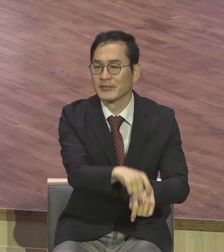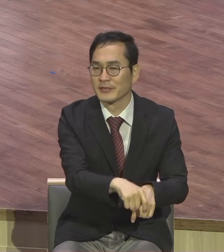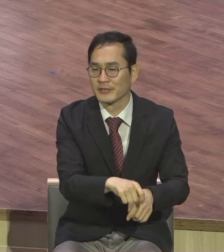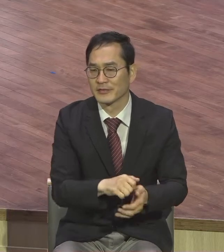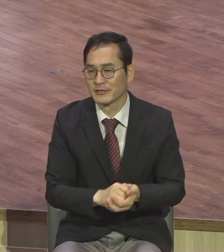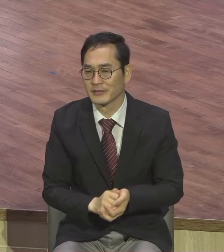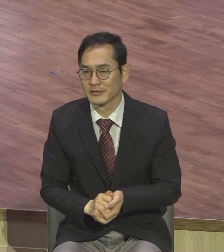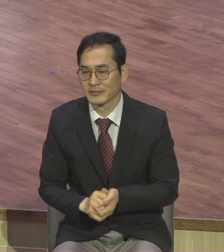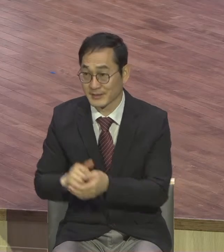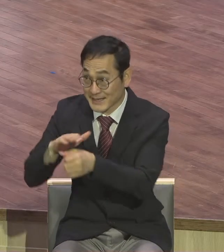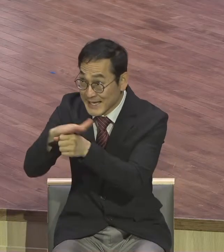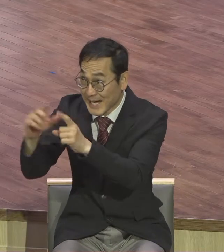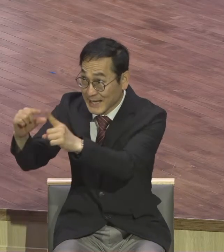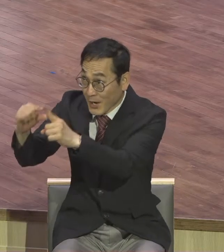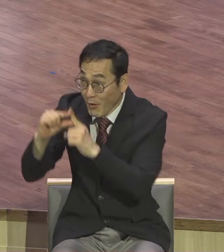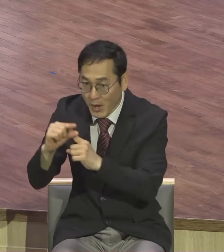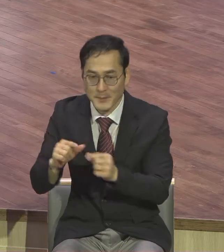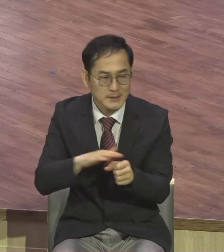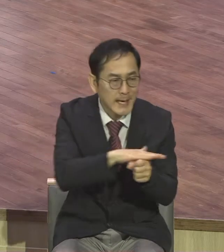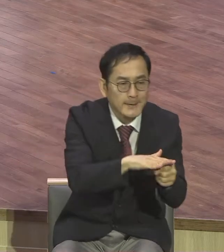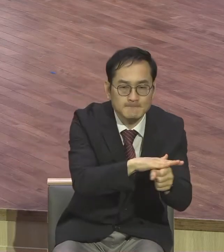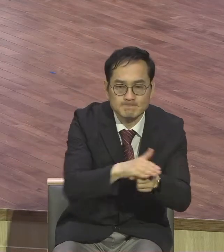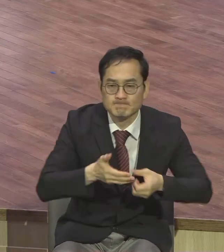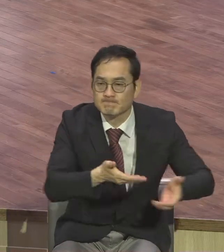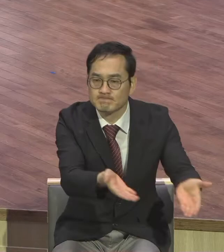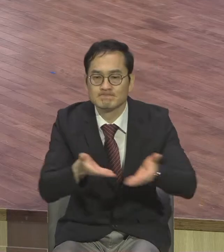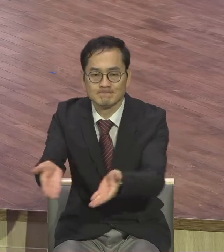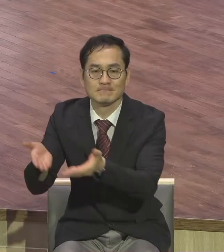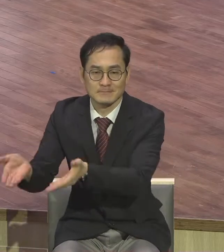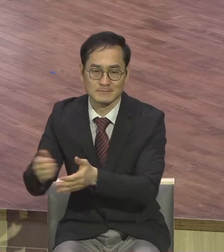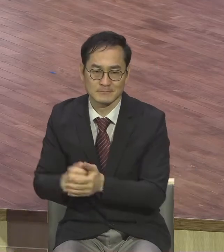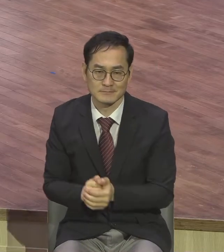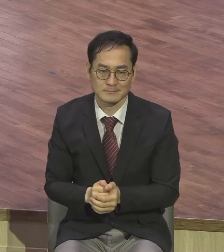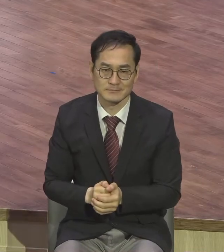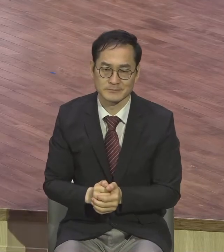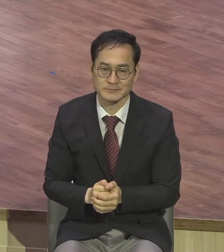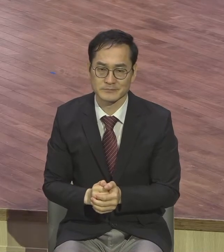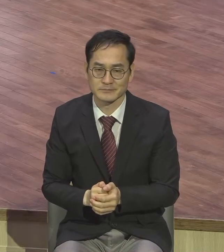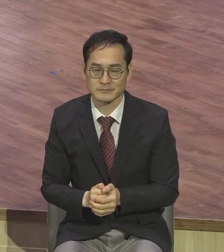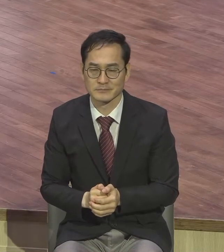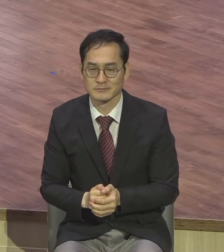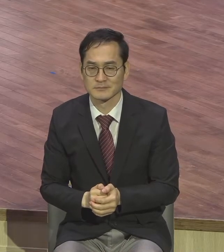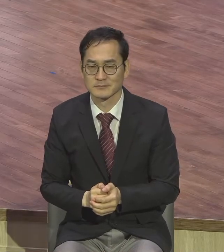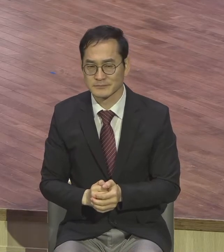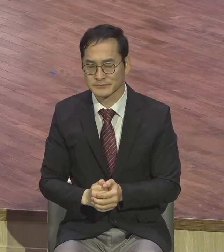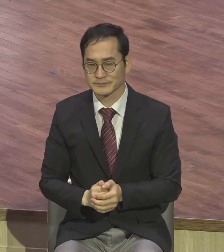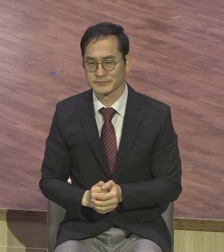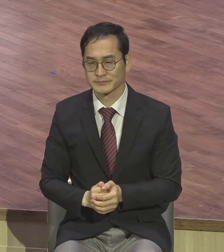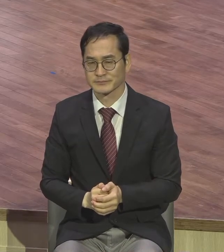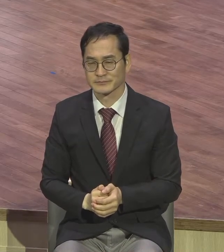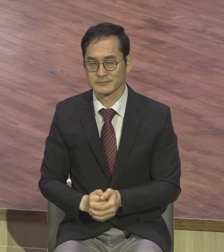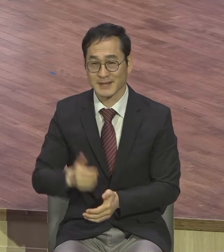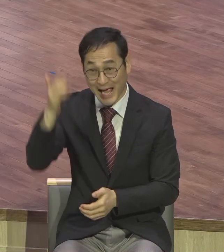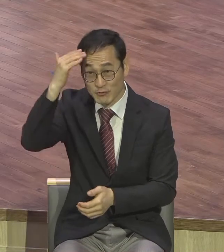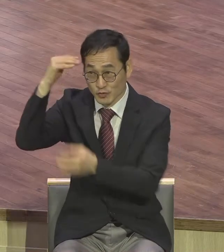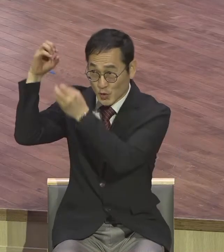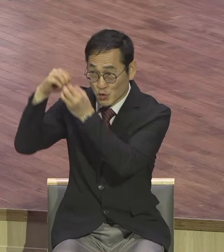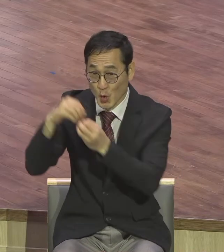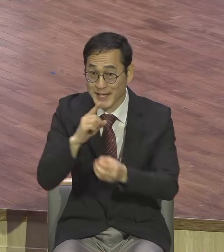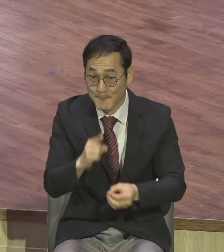적용해 보라는 얘기예요. 우리나라 속담에 천리길도 한 걸음부터 그랬죠. 그러니까 천리길 간다